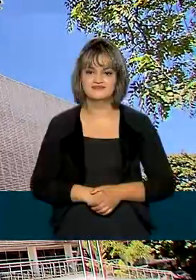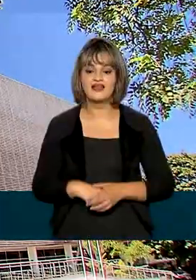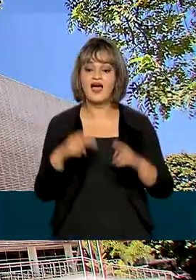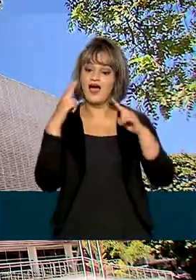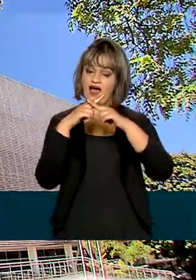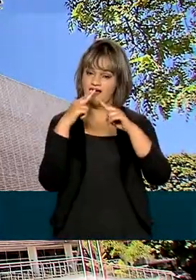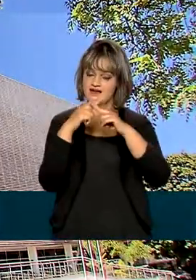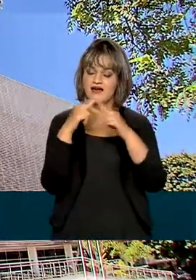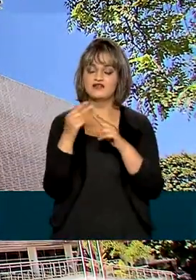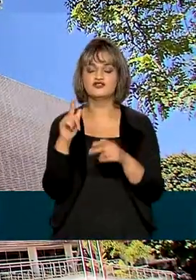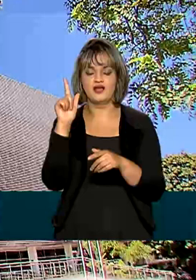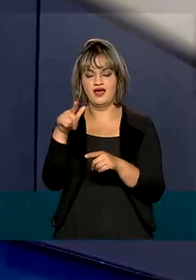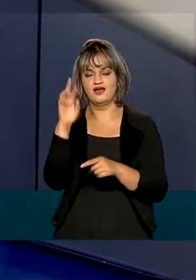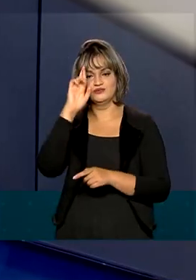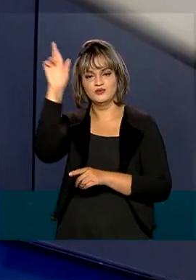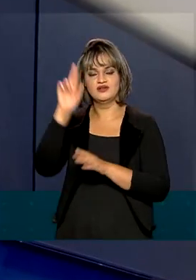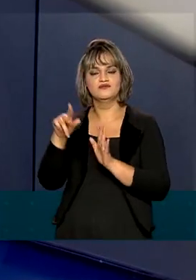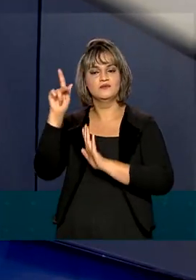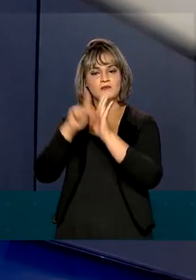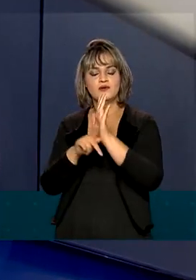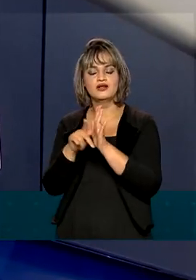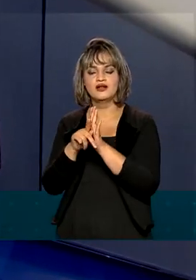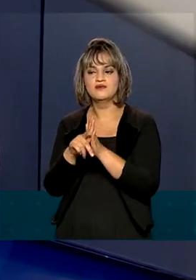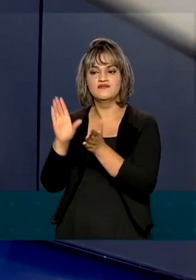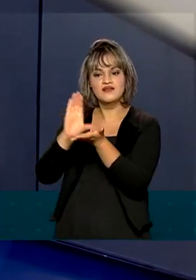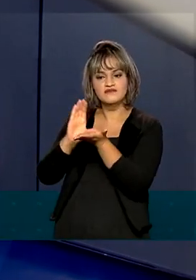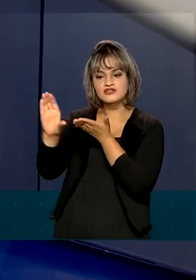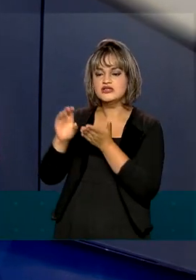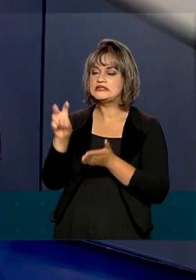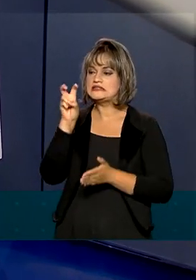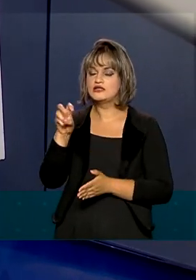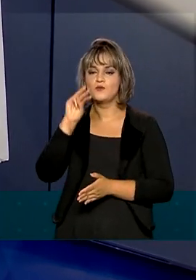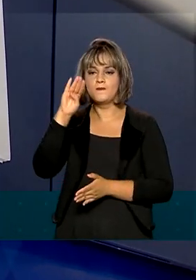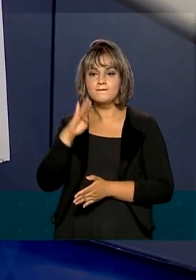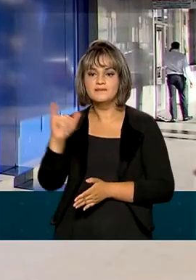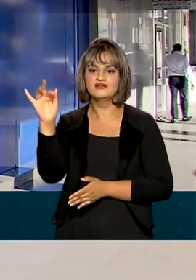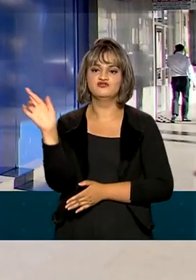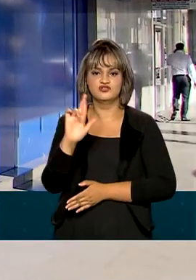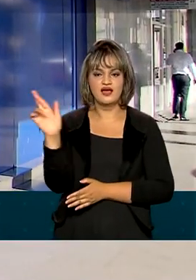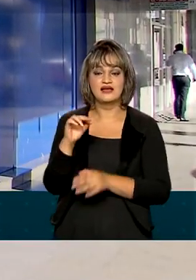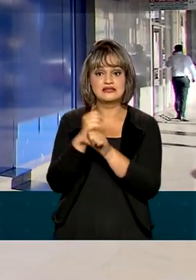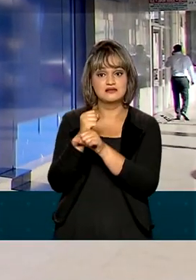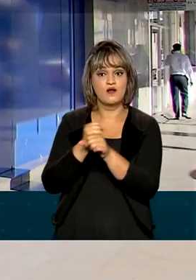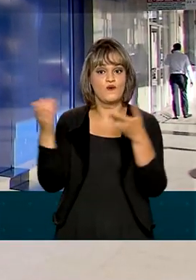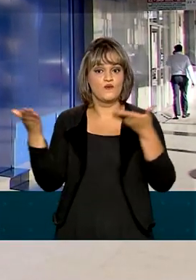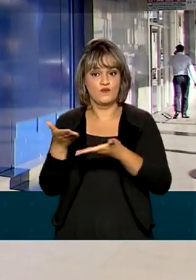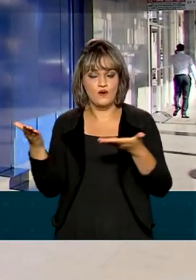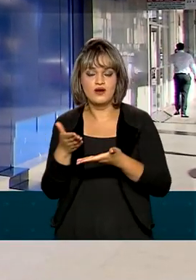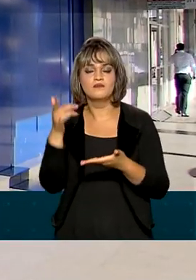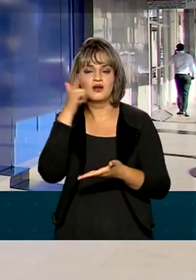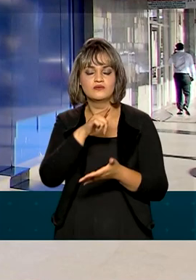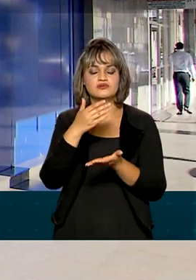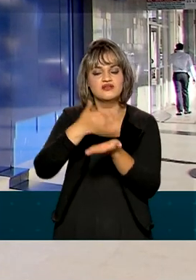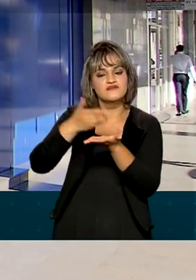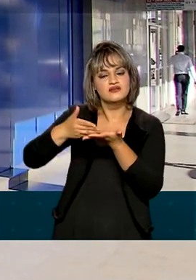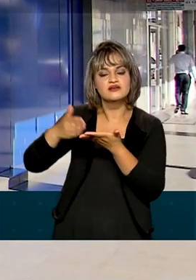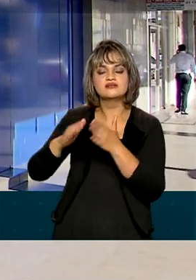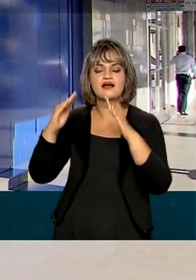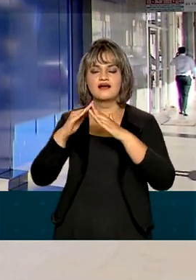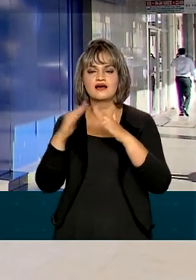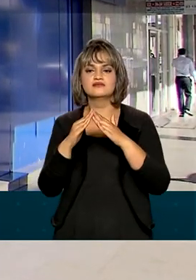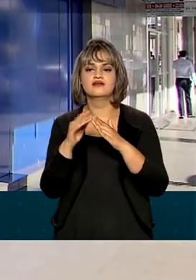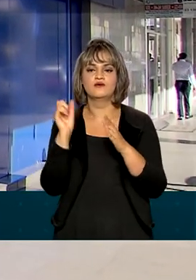será o agente operador do programa e vai destinar pelo menos R$ 5 bilhões este ano para financiar imóveis